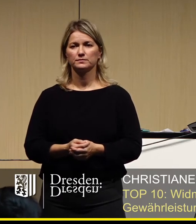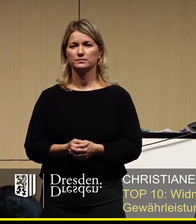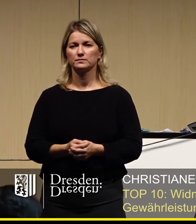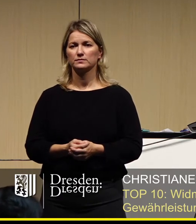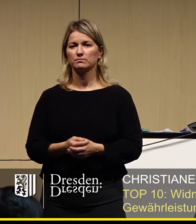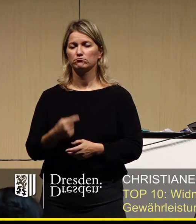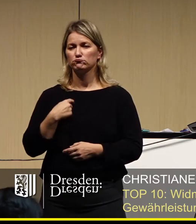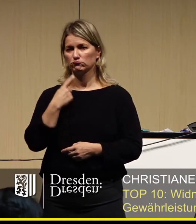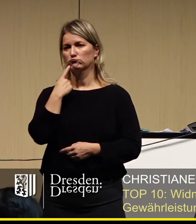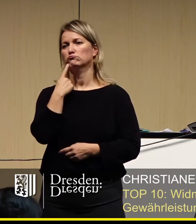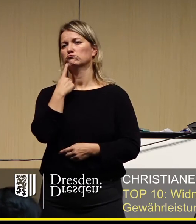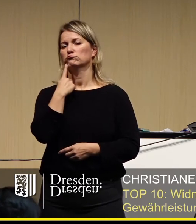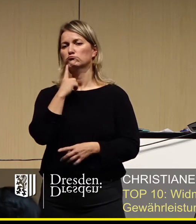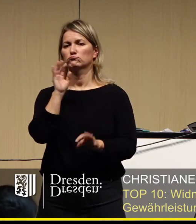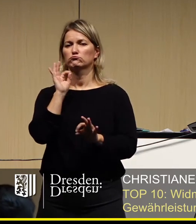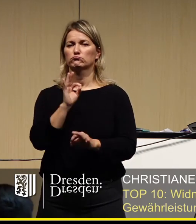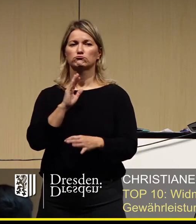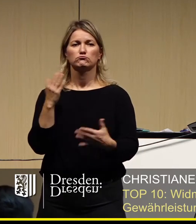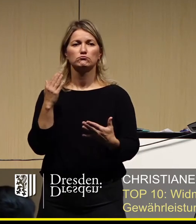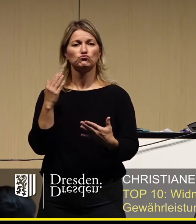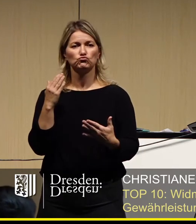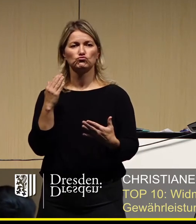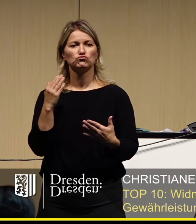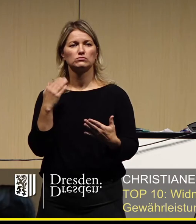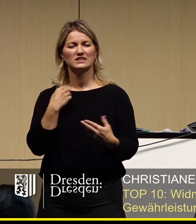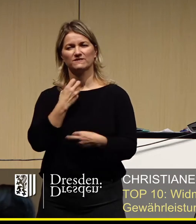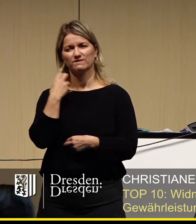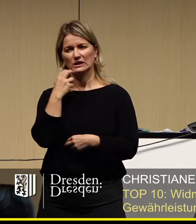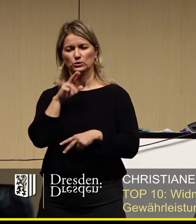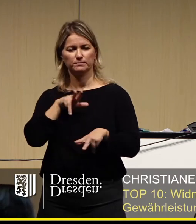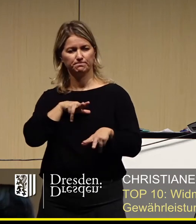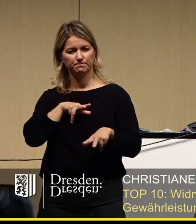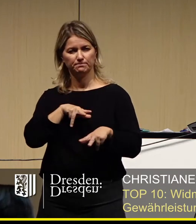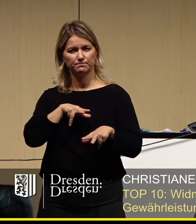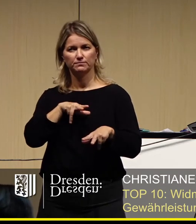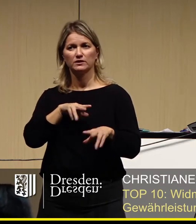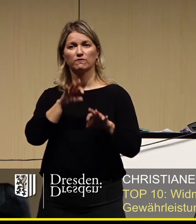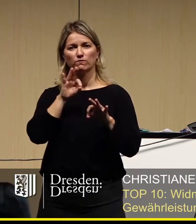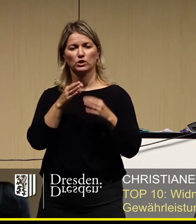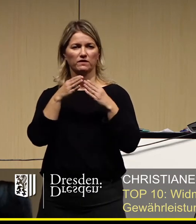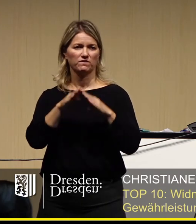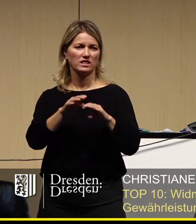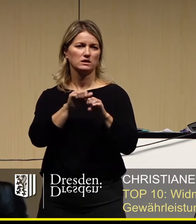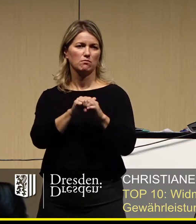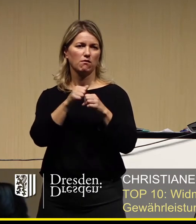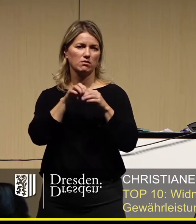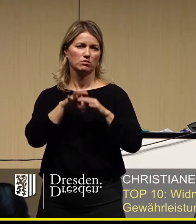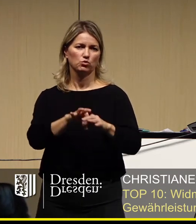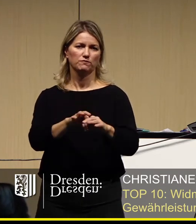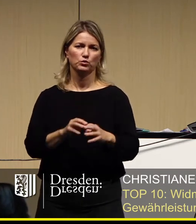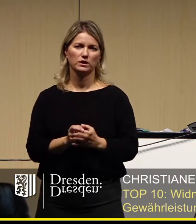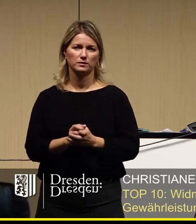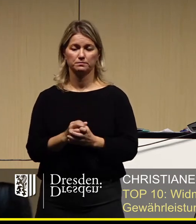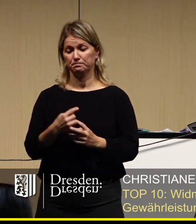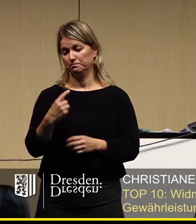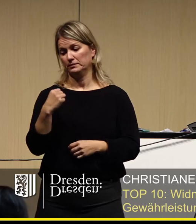dass wir wirklich versuchen, das Mögliche zu tun, um unsere Weihnachtsmärkte durchführen zu können. Ich habe